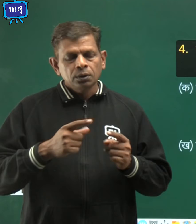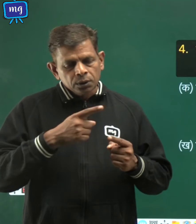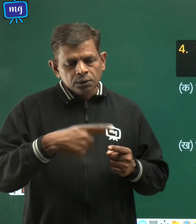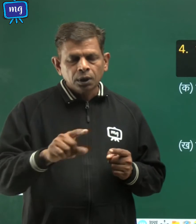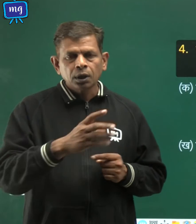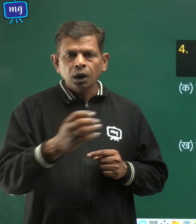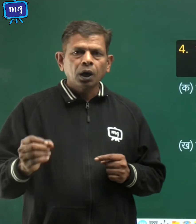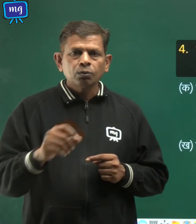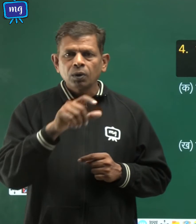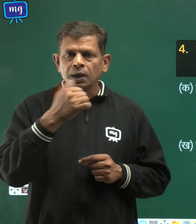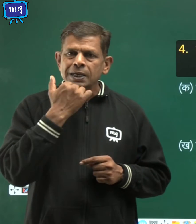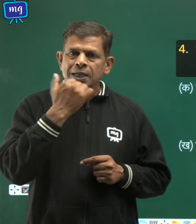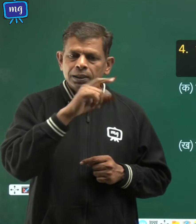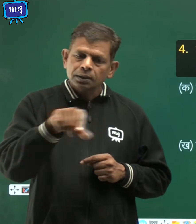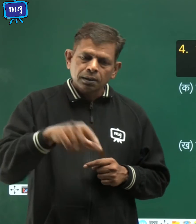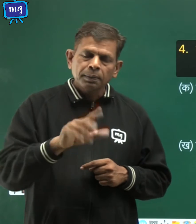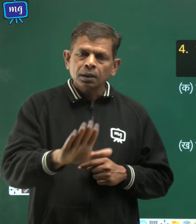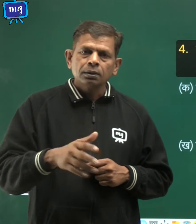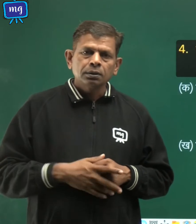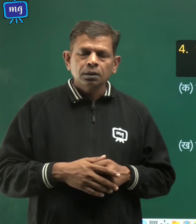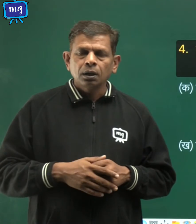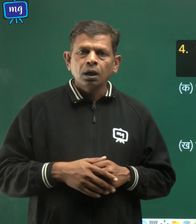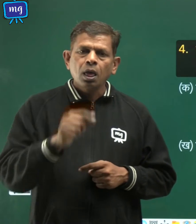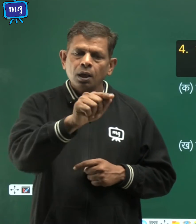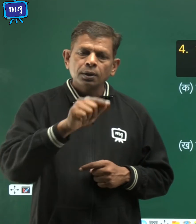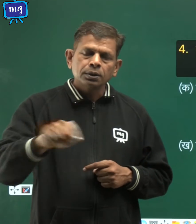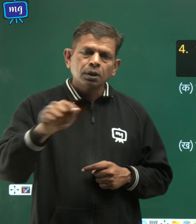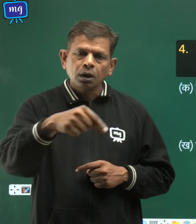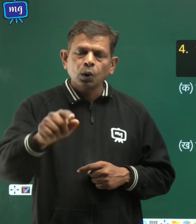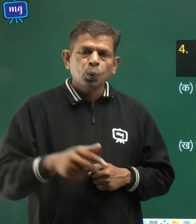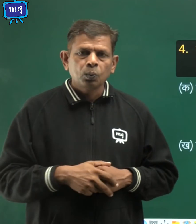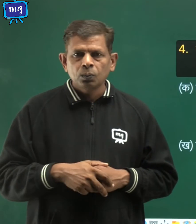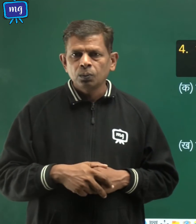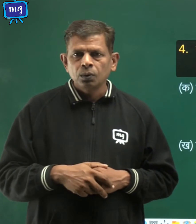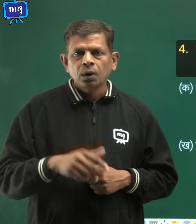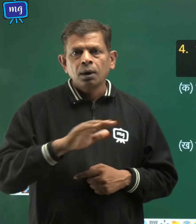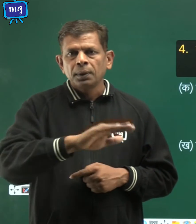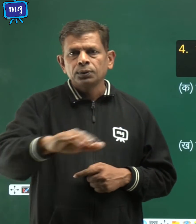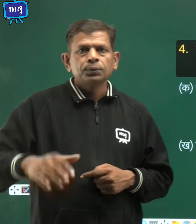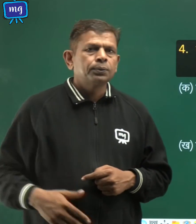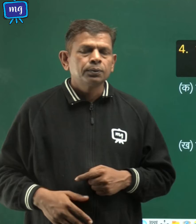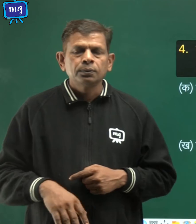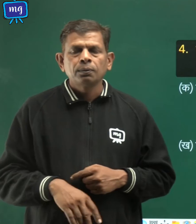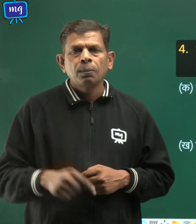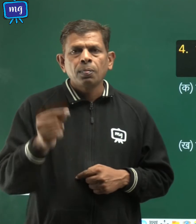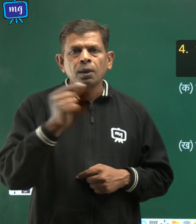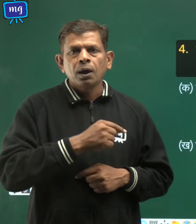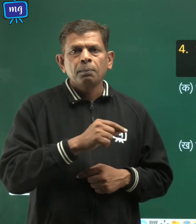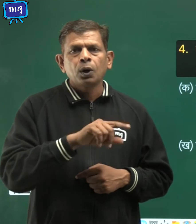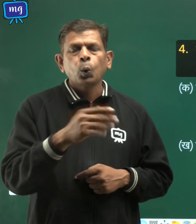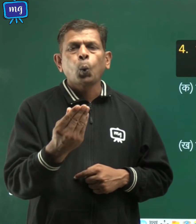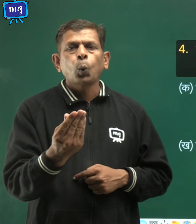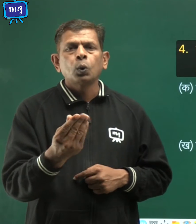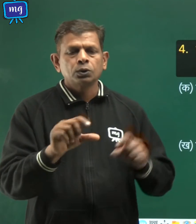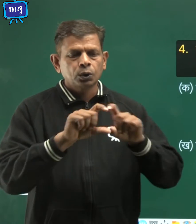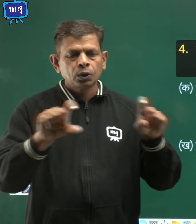निशान लगाईए बच्चों यहां कुछ कथन